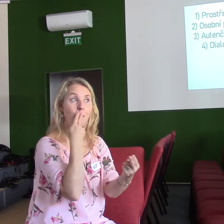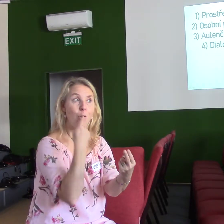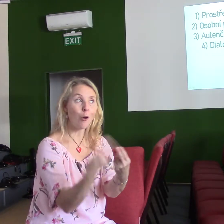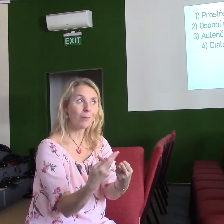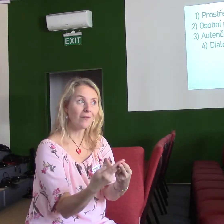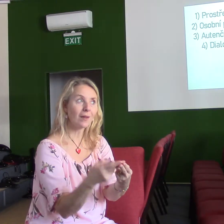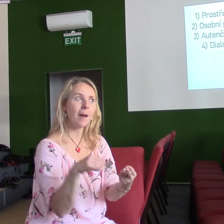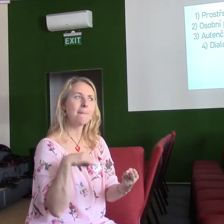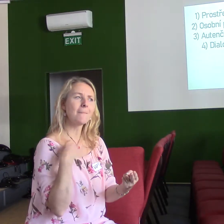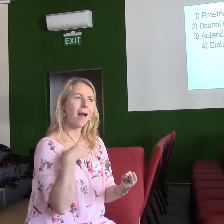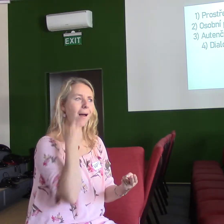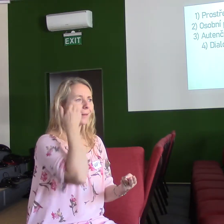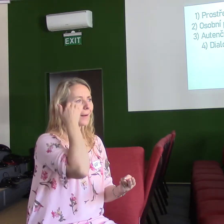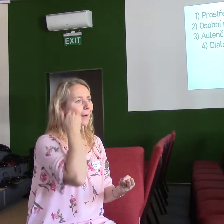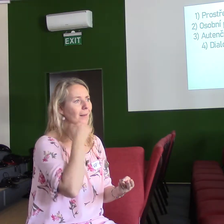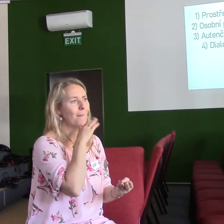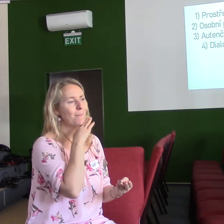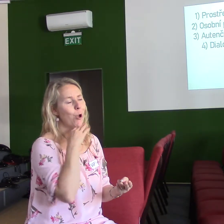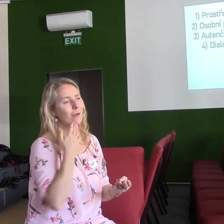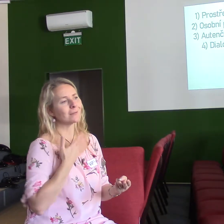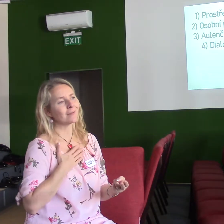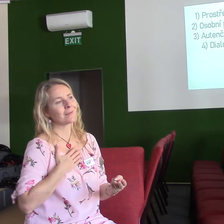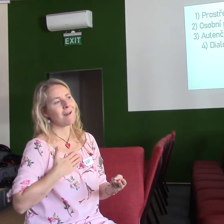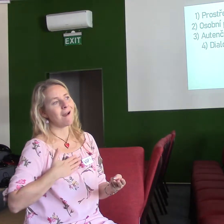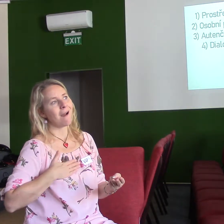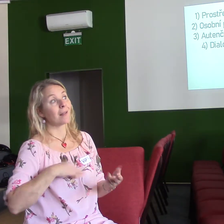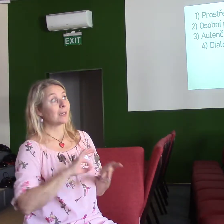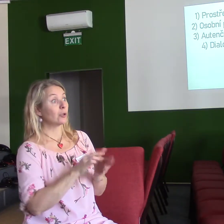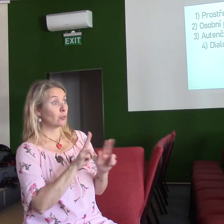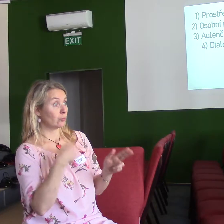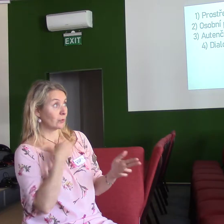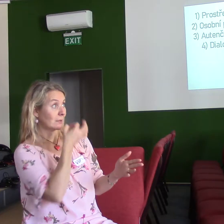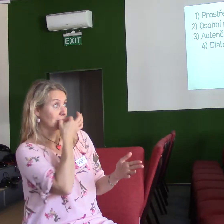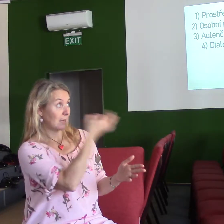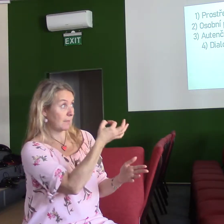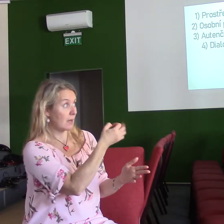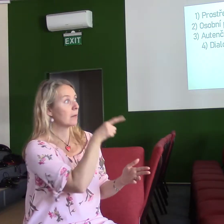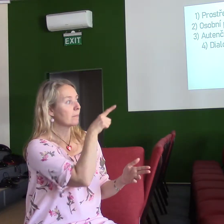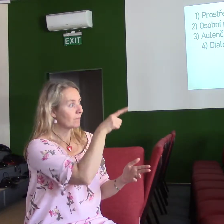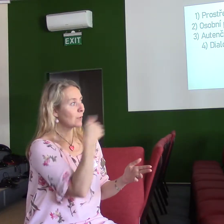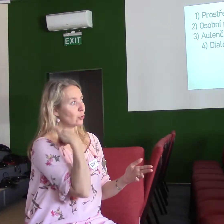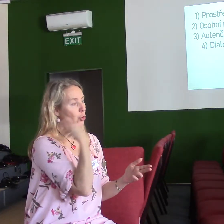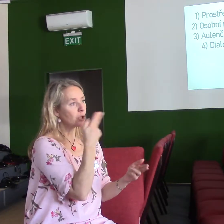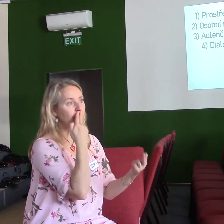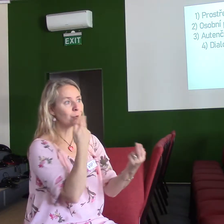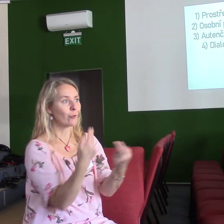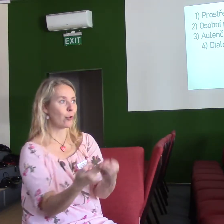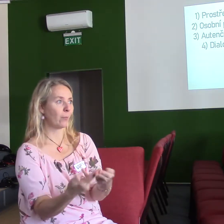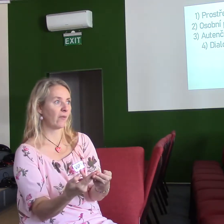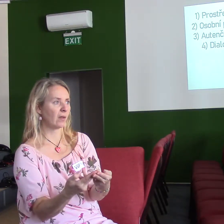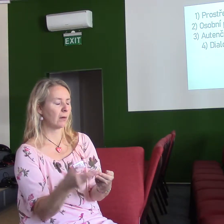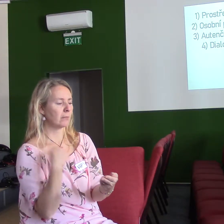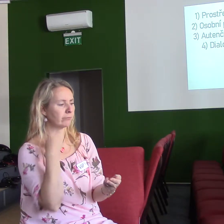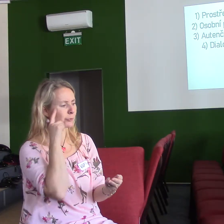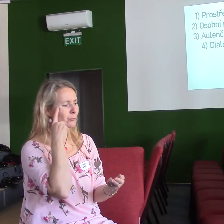A mladí lidé milují diskuzi a rozhovory. Či můžou klást otázky a zjišťovat odpovědi na ně. Aby pak mohli dělat dobré zrozumití.